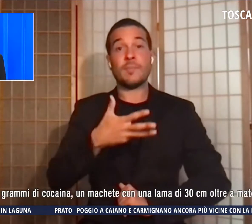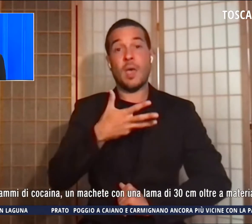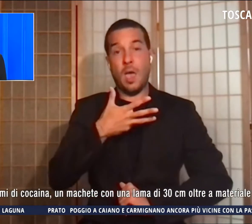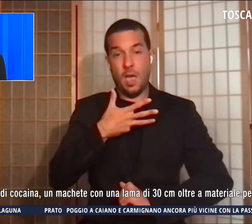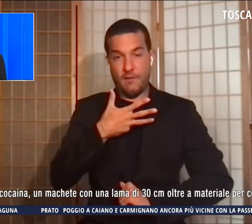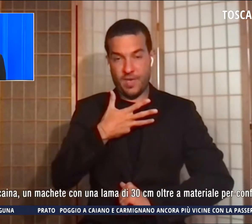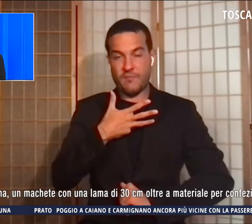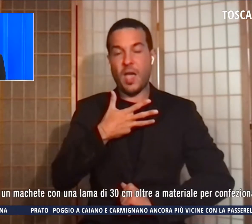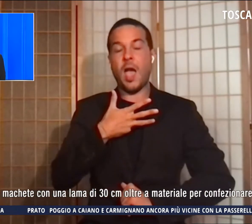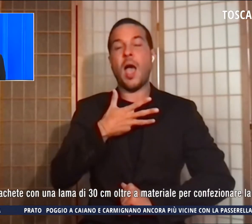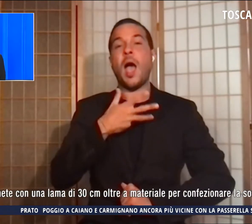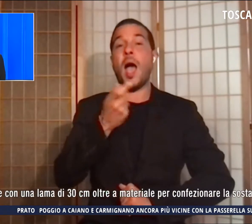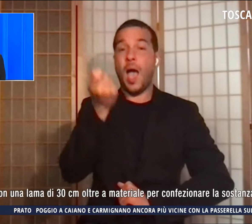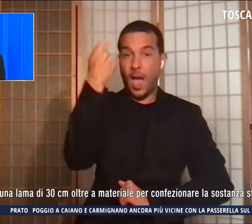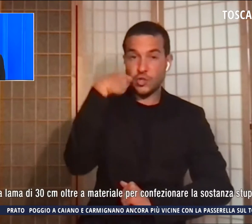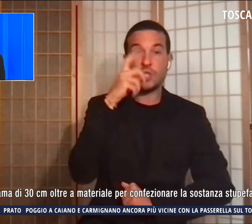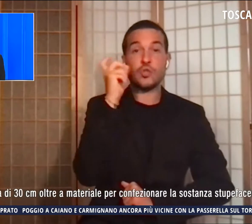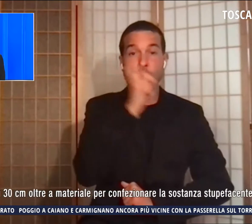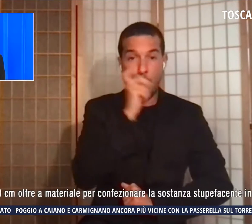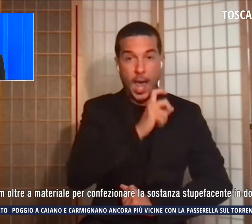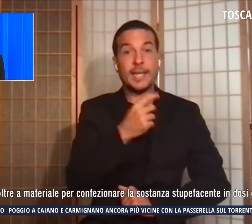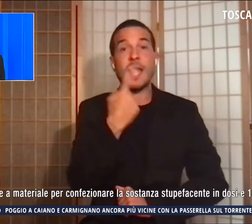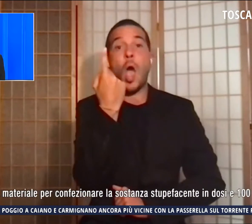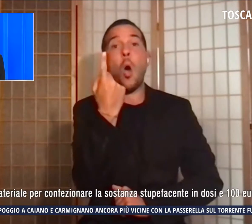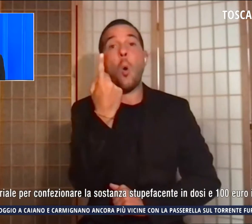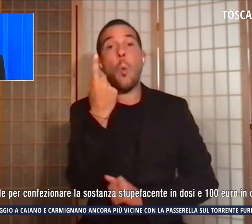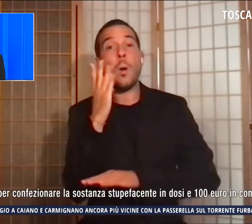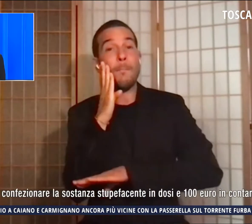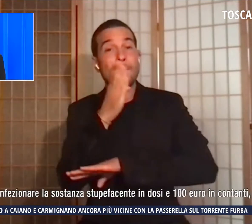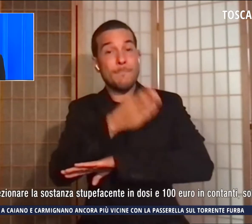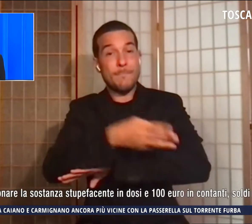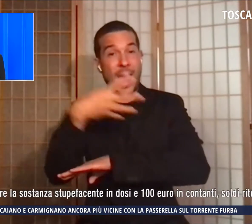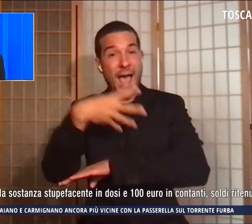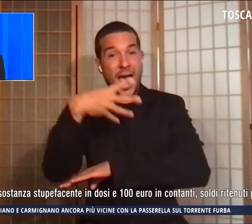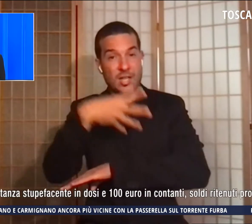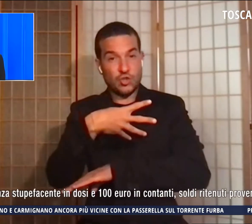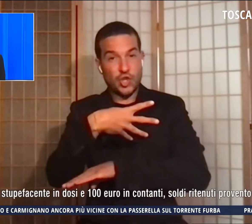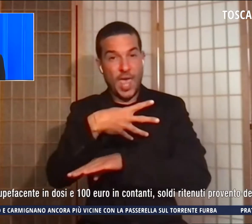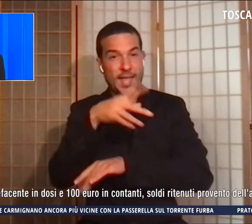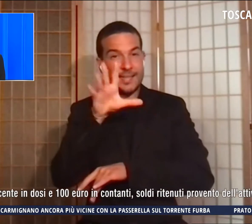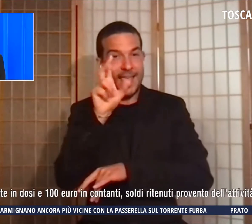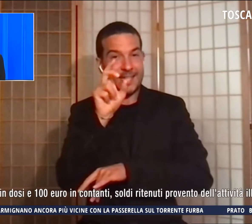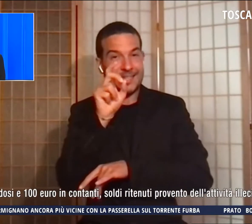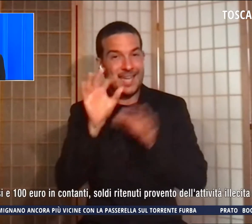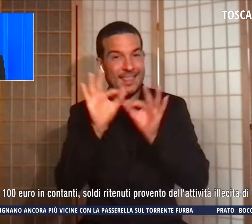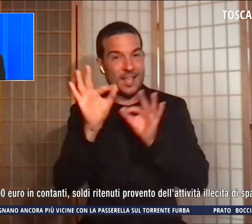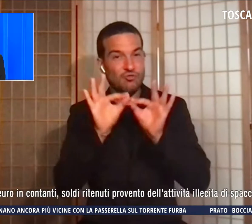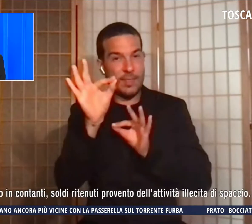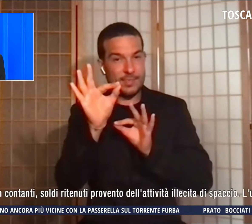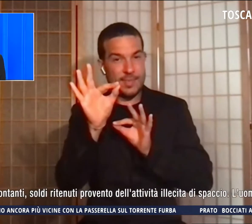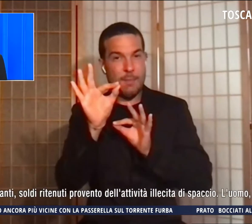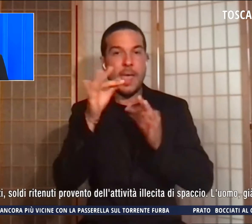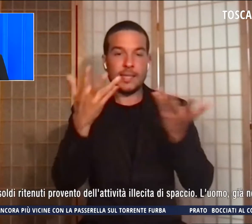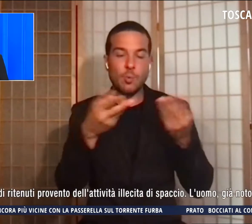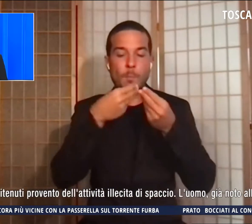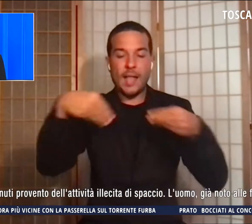cocaina, un macete con una lama di 30 centimetri, oltre a materiale per confezionare la sostanza